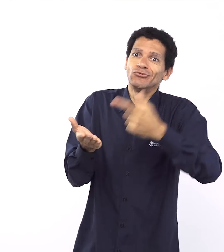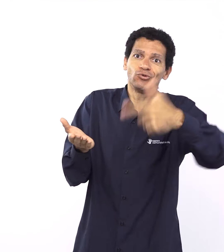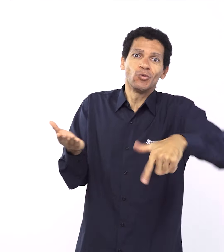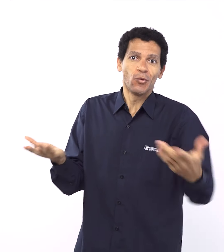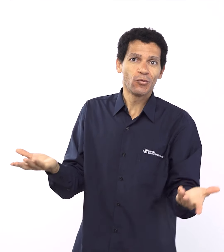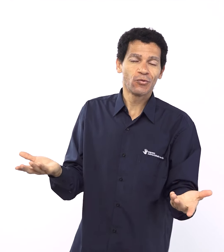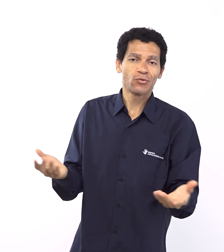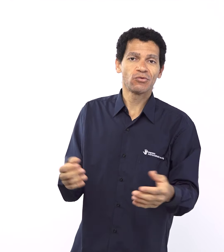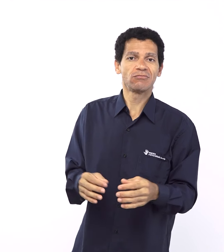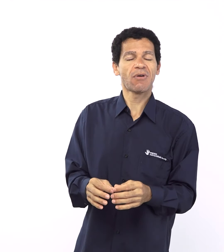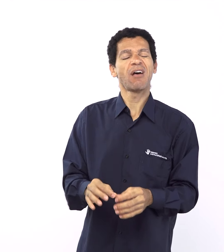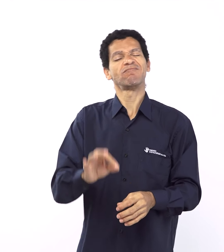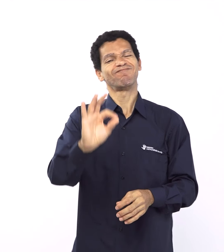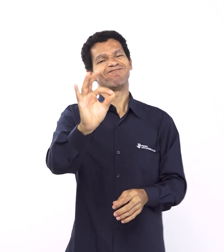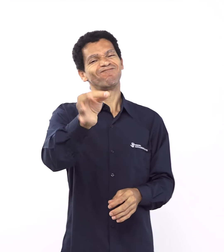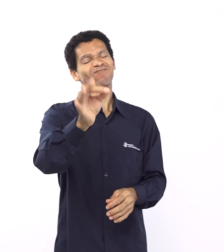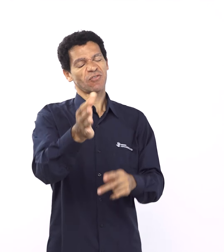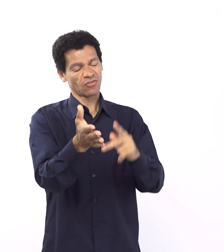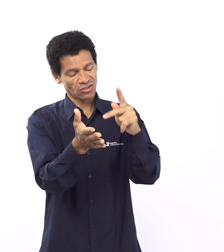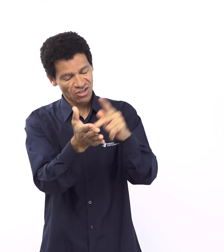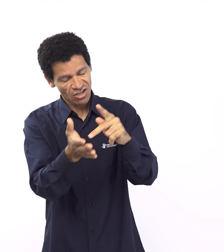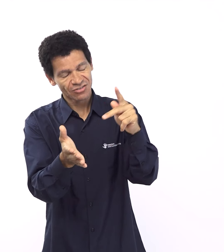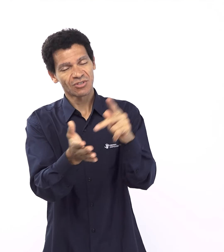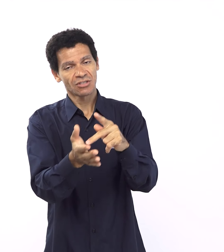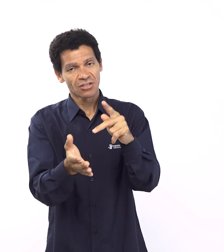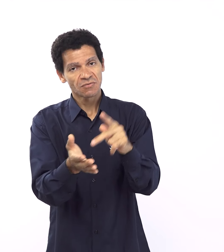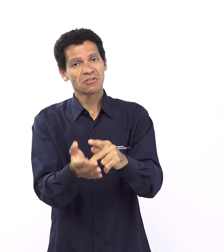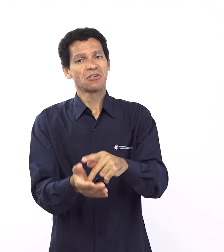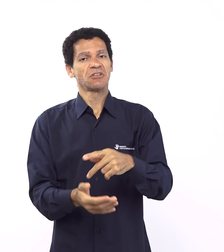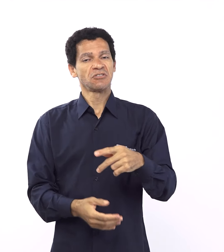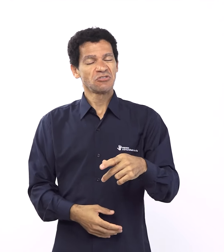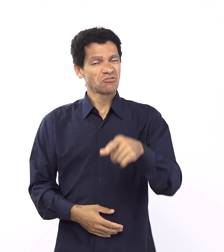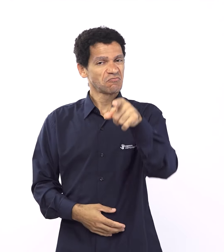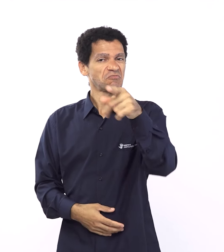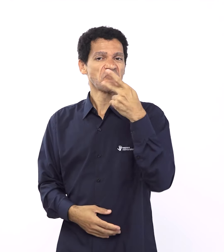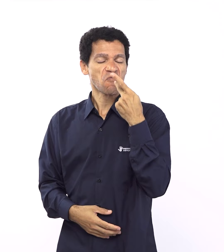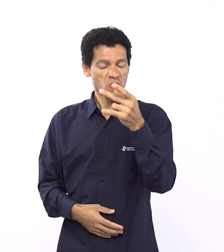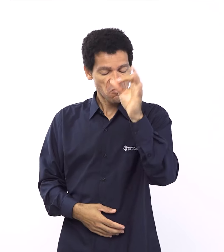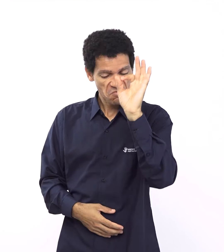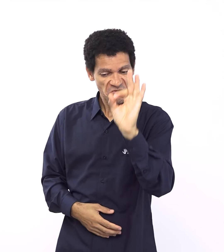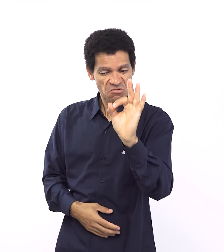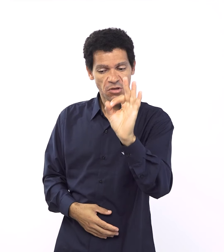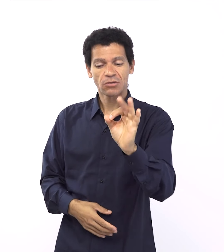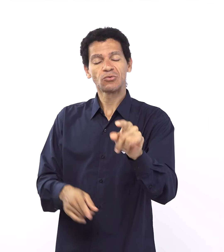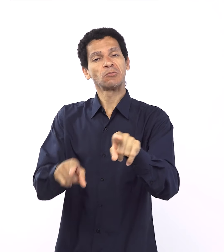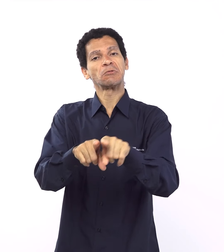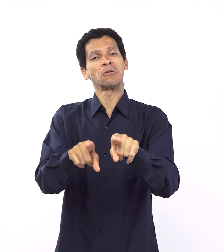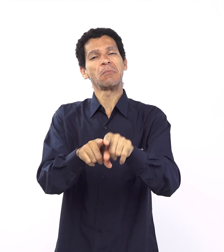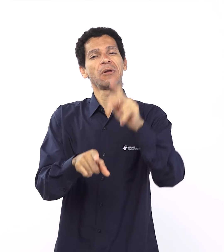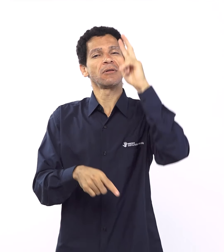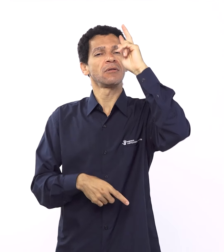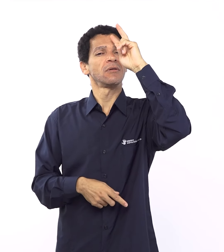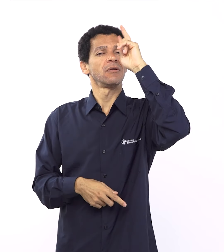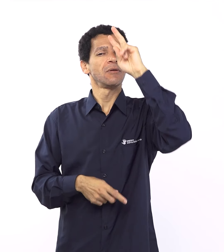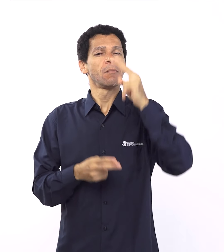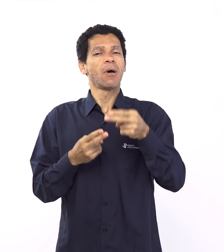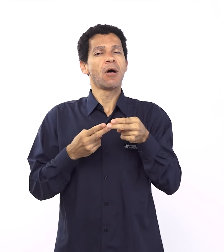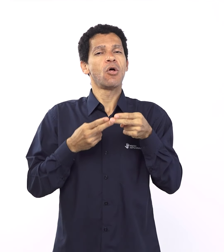até então a gente tem a ideia, né, de que por Noé ser justo e íntegro, é que ele foi poupado e tudo mais, né, por características